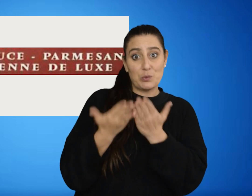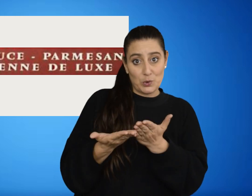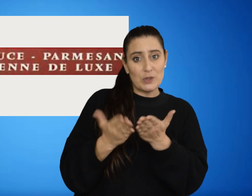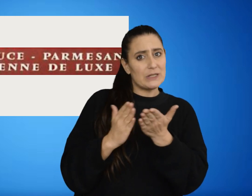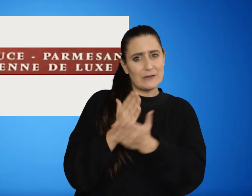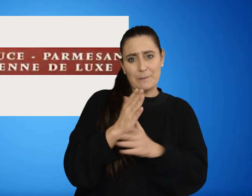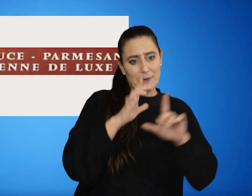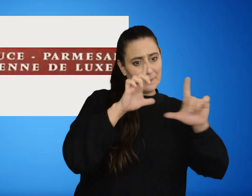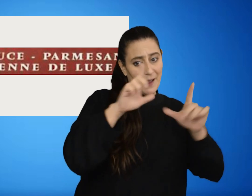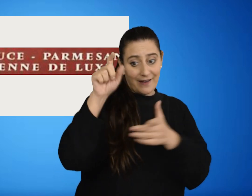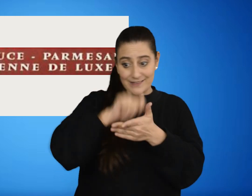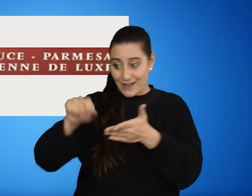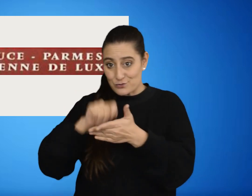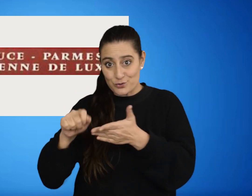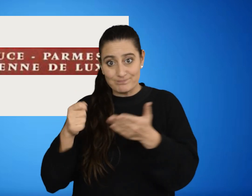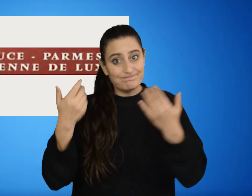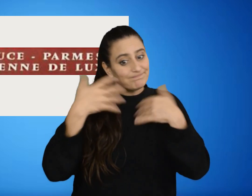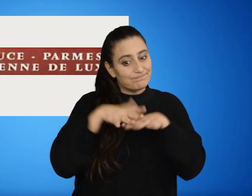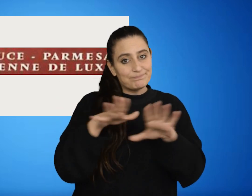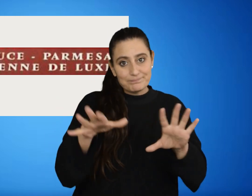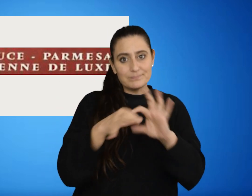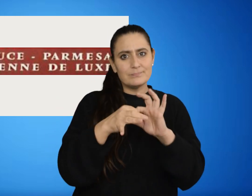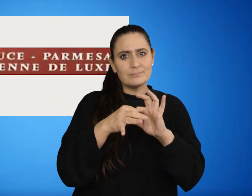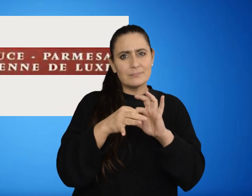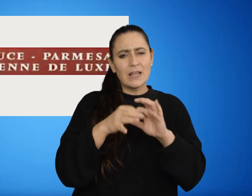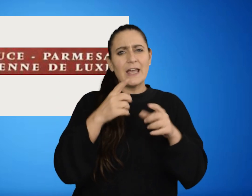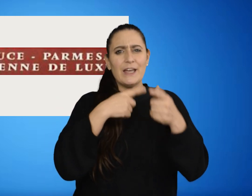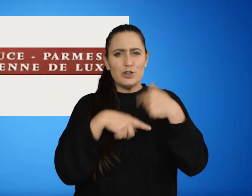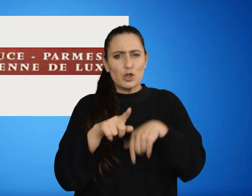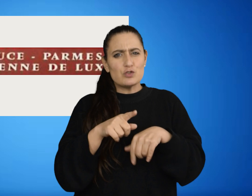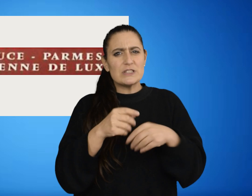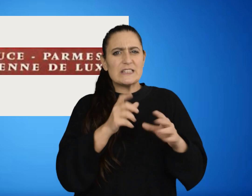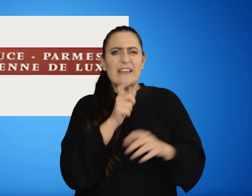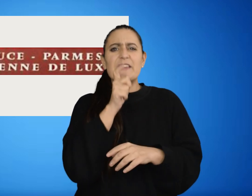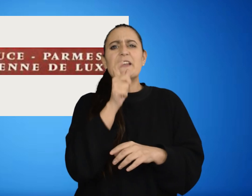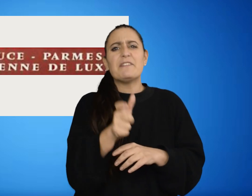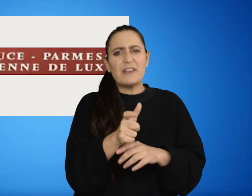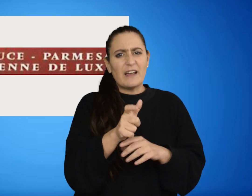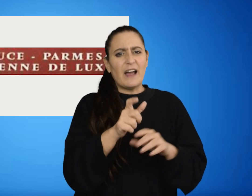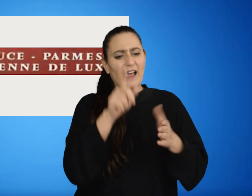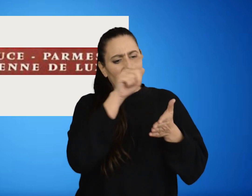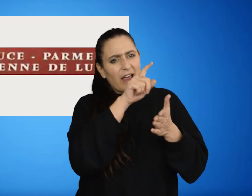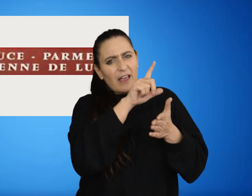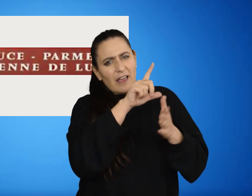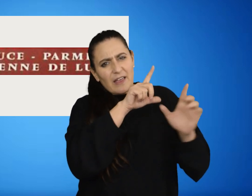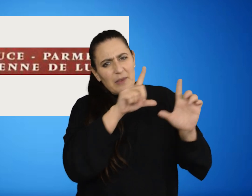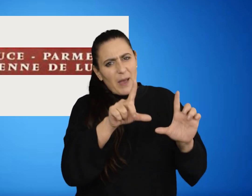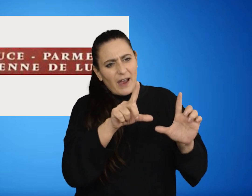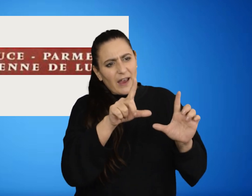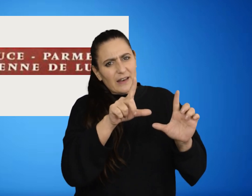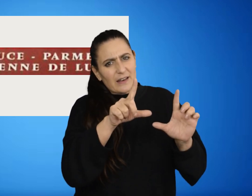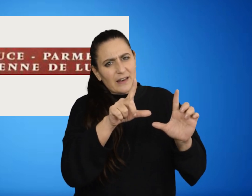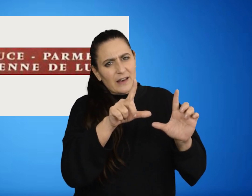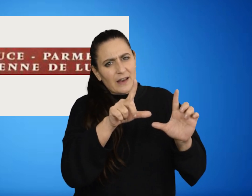frecuente la asociación de texto e imagen. ¿Cuál es la estructura significante de la ilustración?